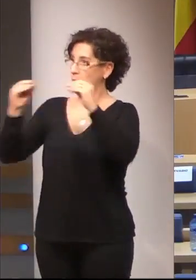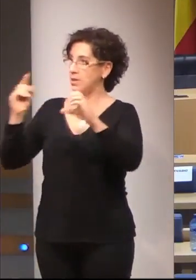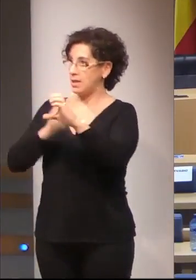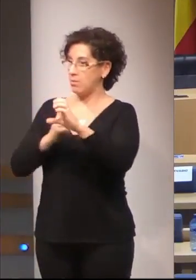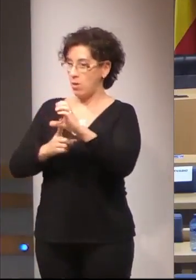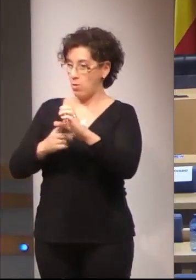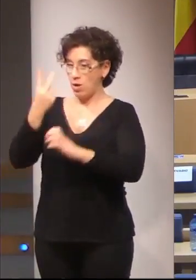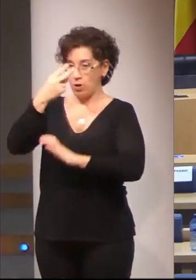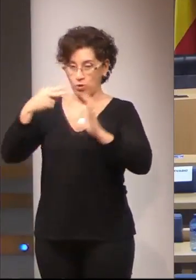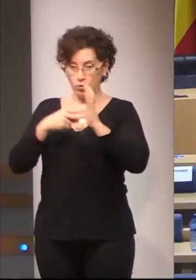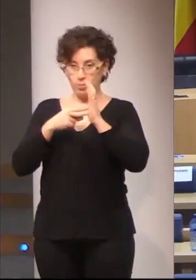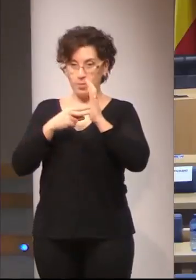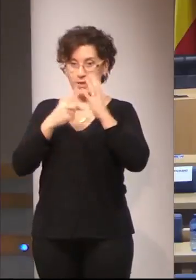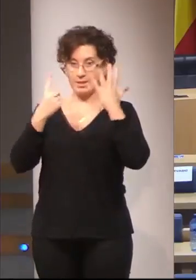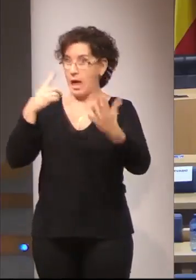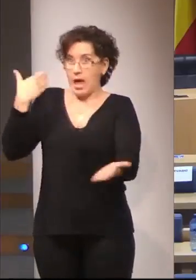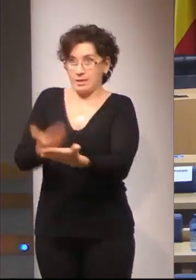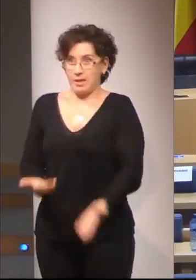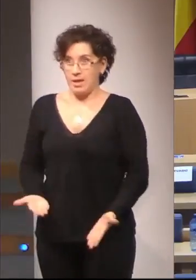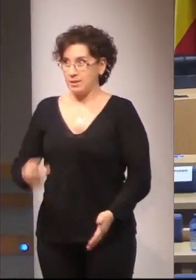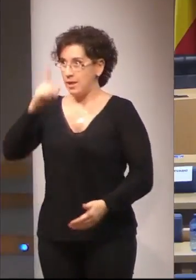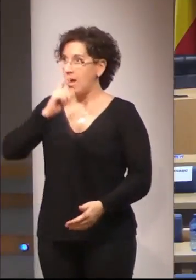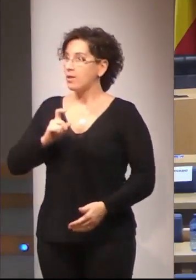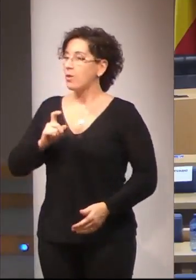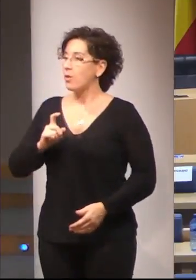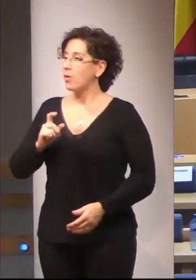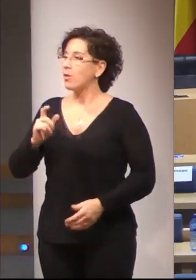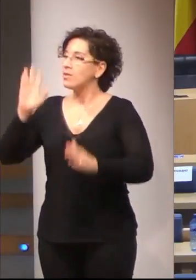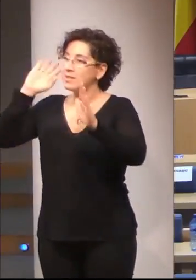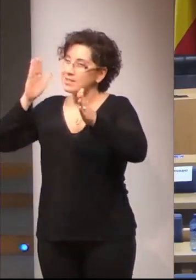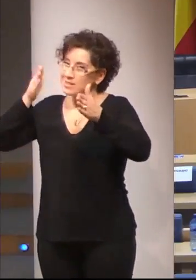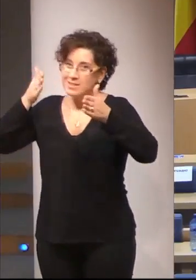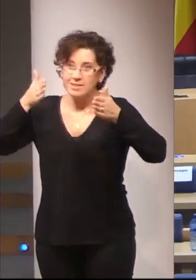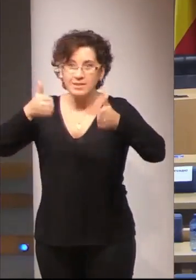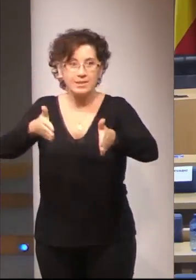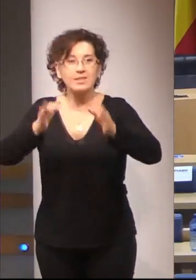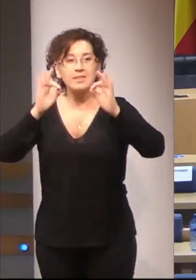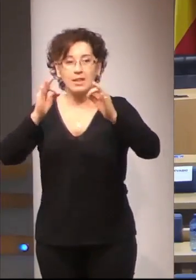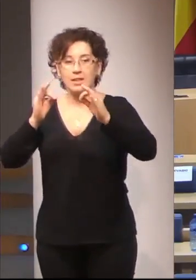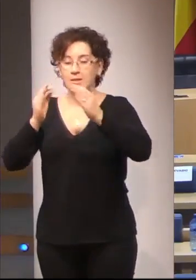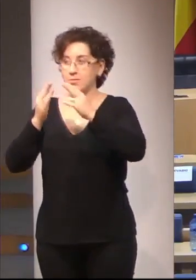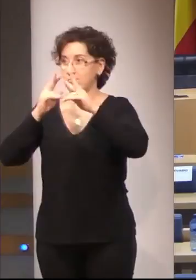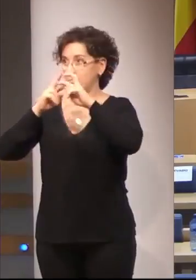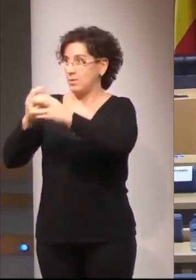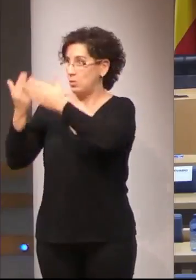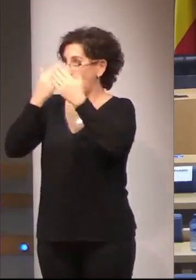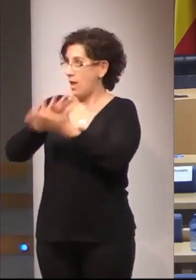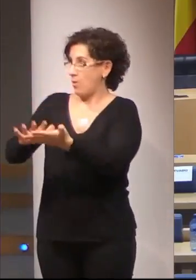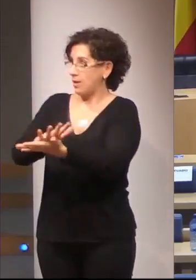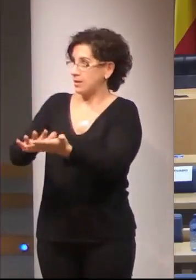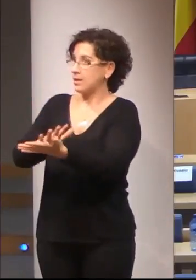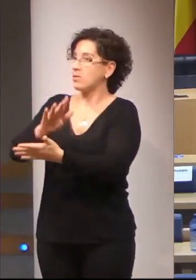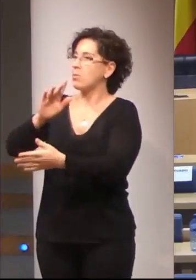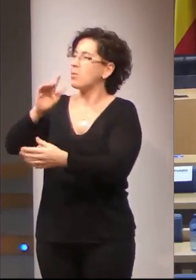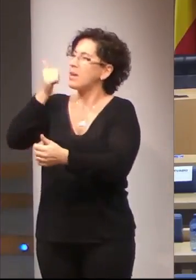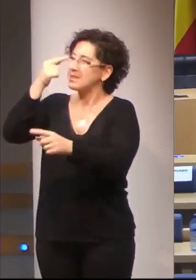2016 y, en realidad, pues, está dedicada en cuerpo y arma al estudio de la lengua de signos y, sobre todo, a